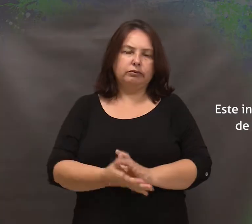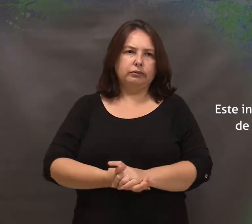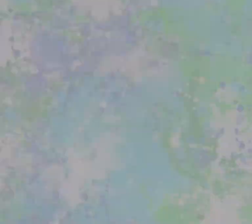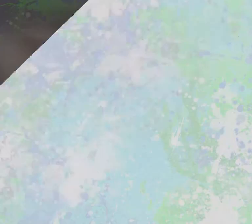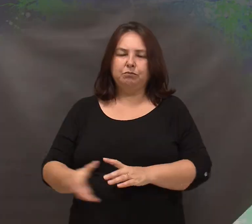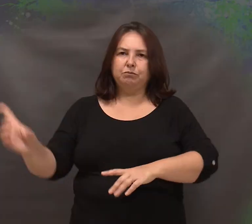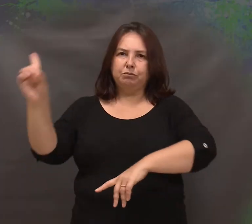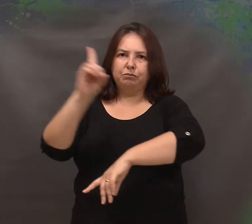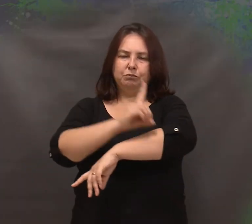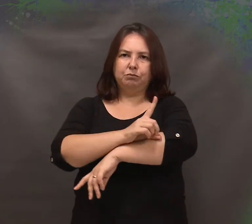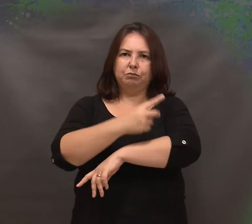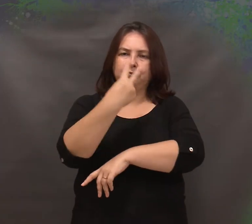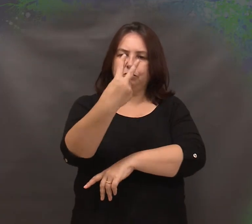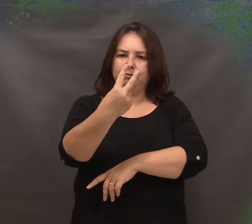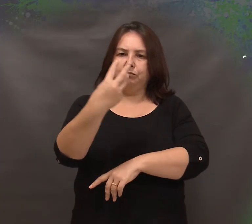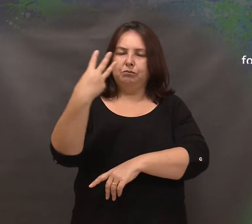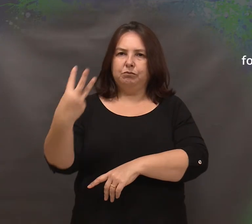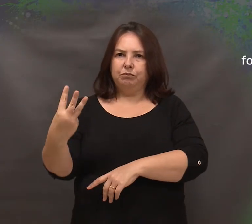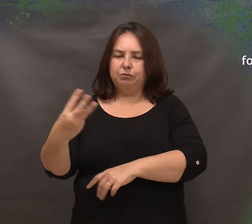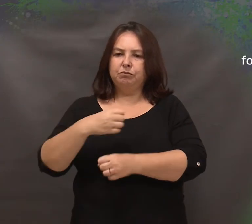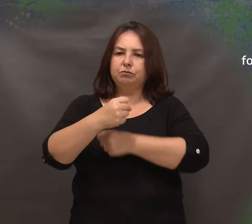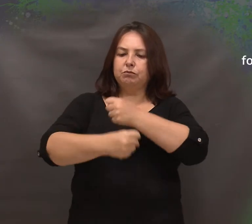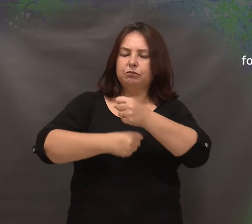No dia 23 de abril de 2001,